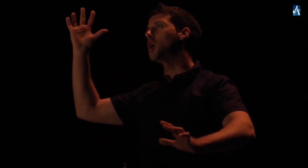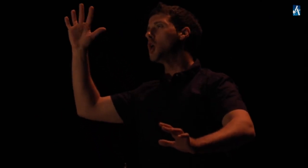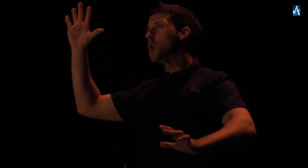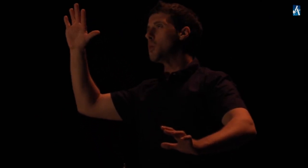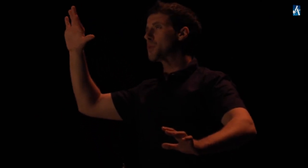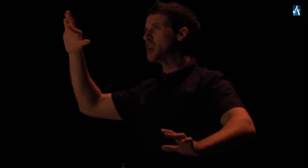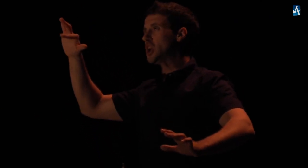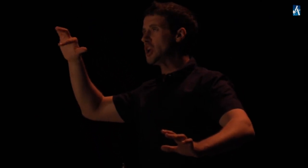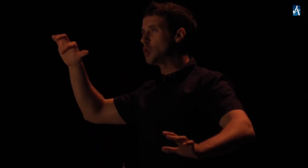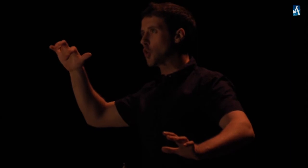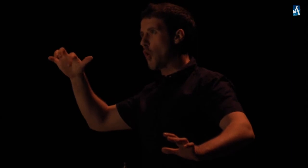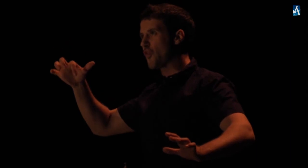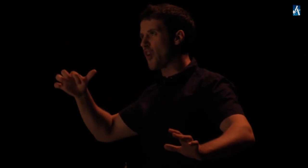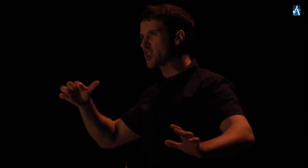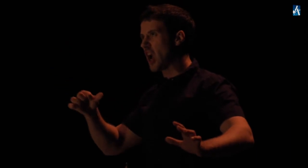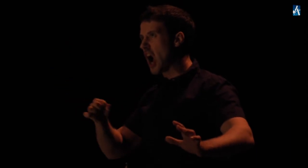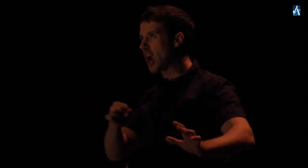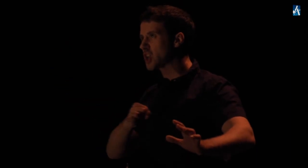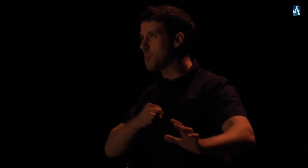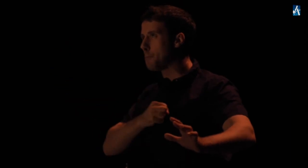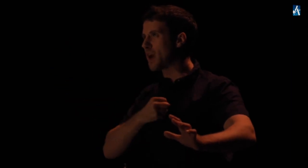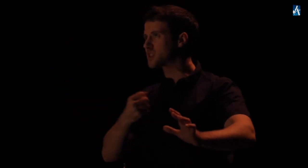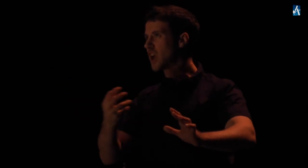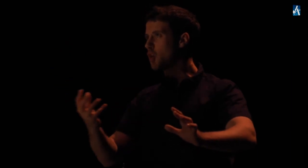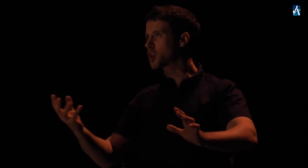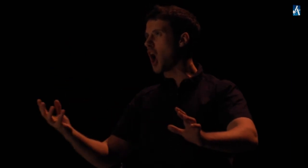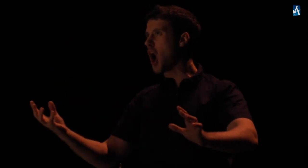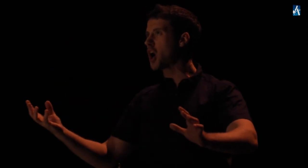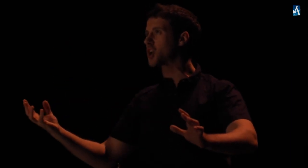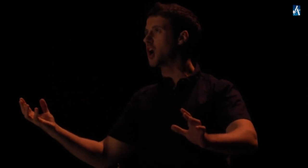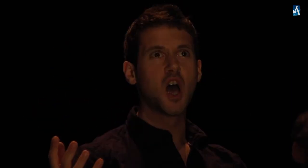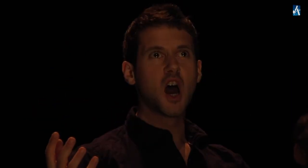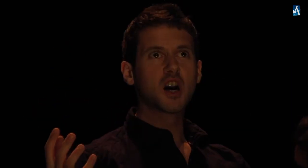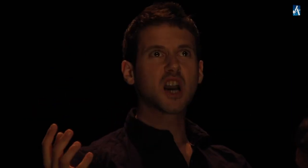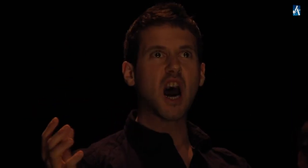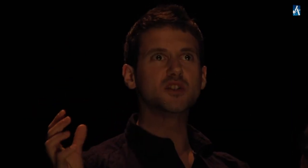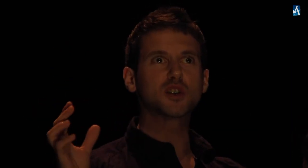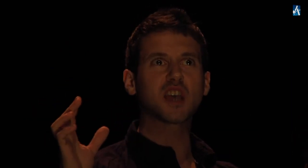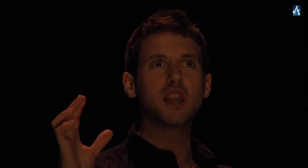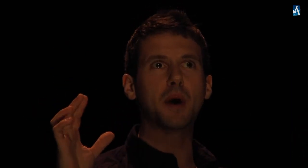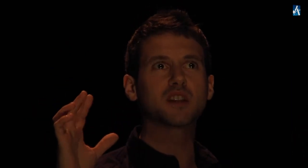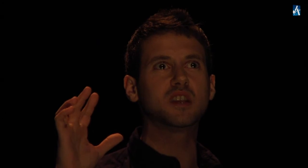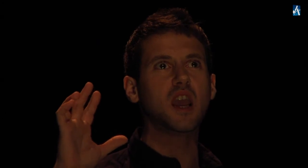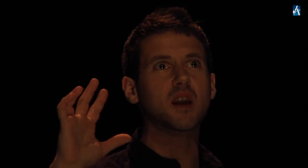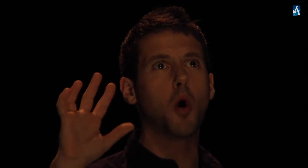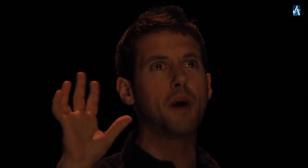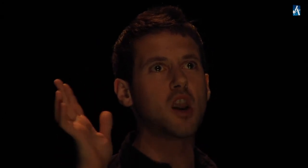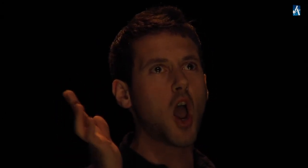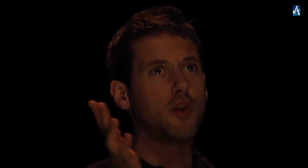Au prix du coup fatal Qui me perça le coeur Quand de sa liberté Mon bel œil